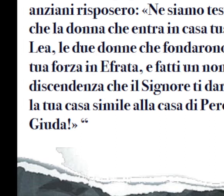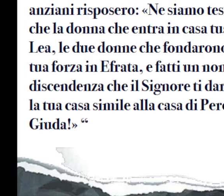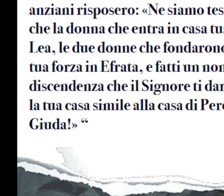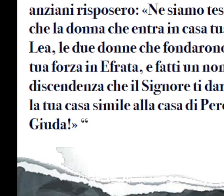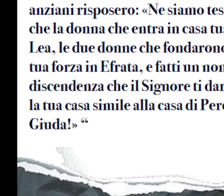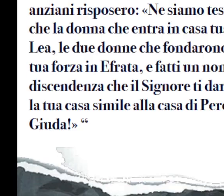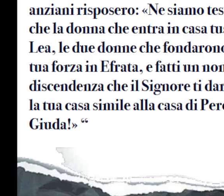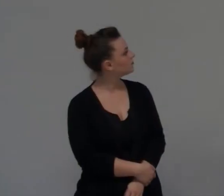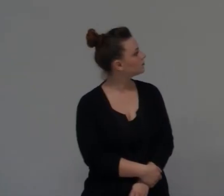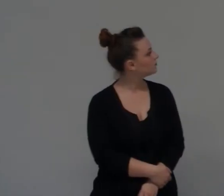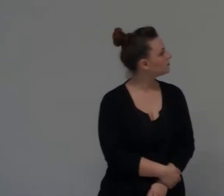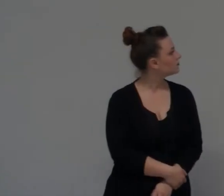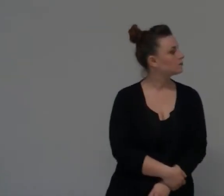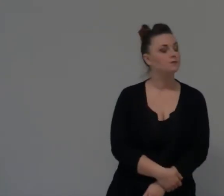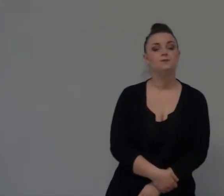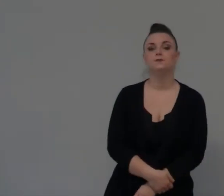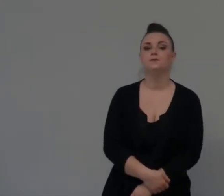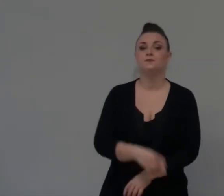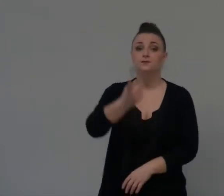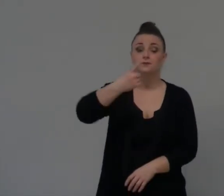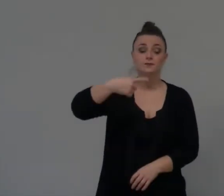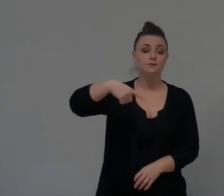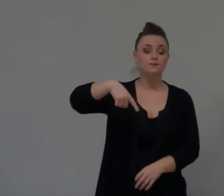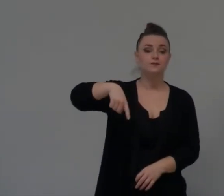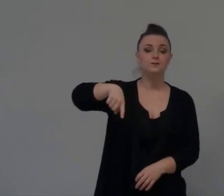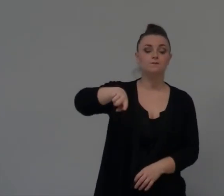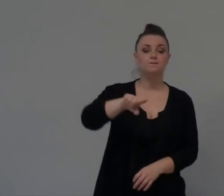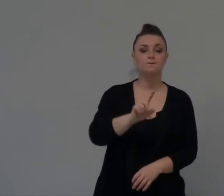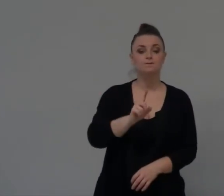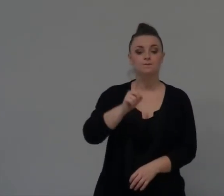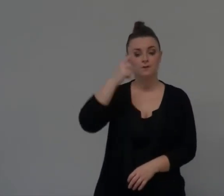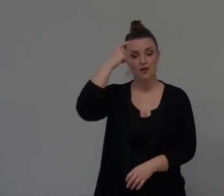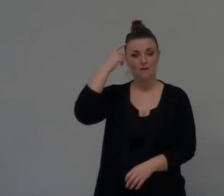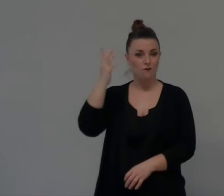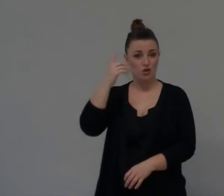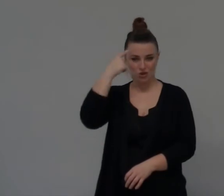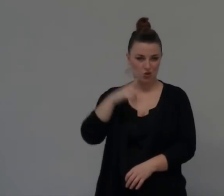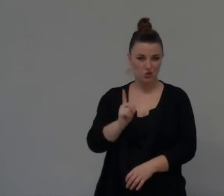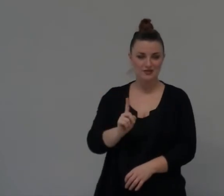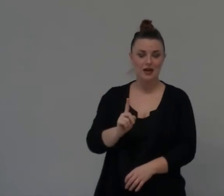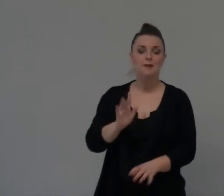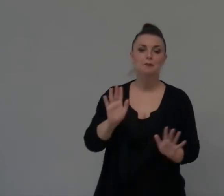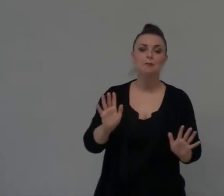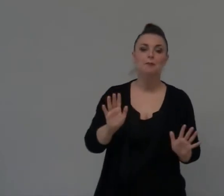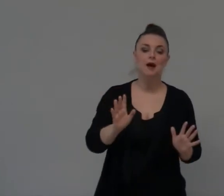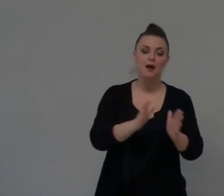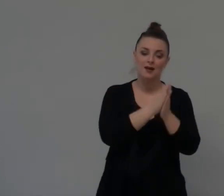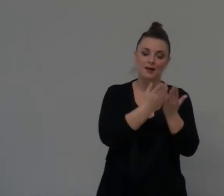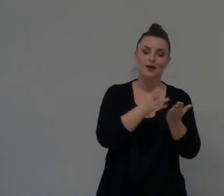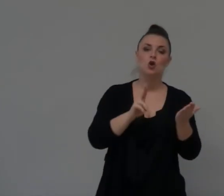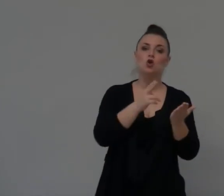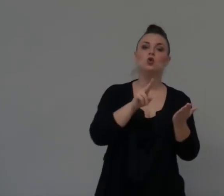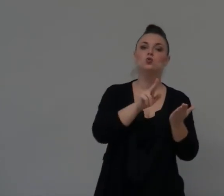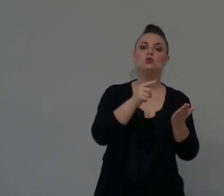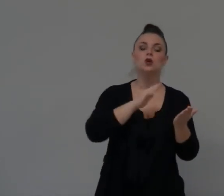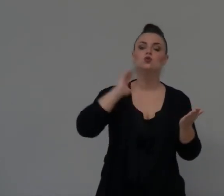Da giù Sapete Tutto Tutto Tutto Il libro Di Ruth Accade Attraverso